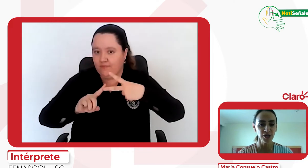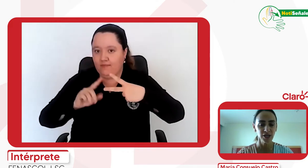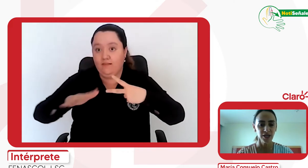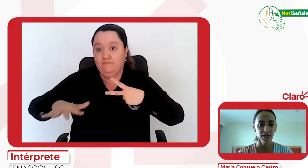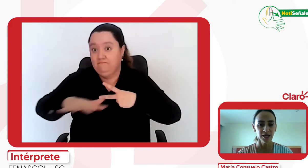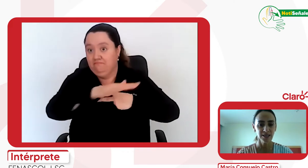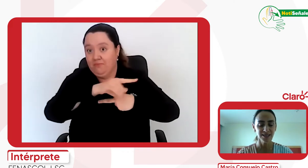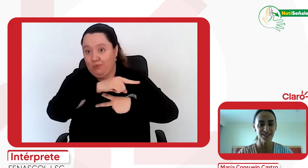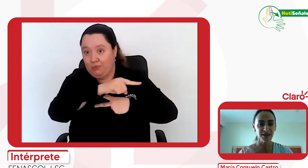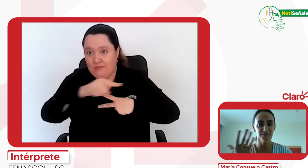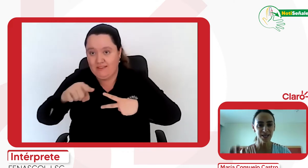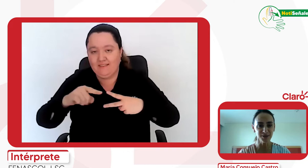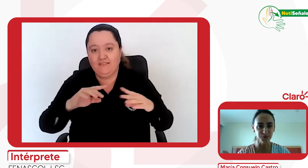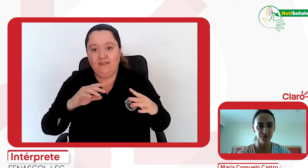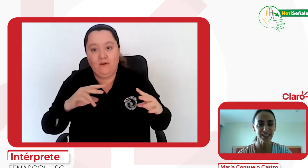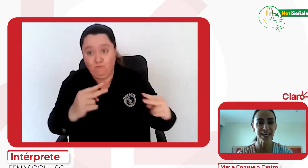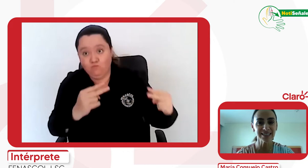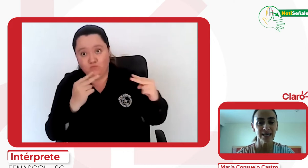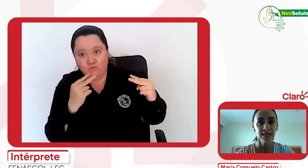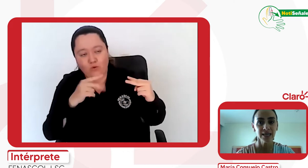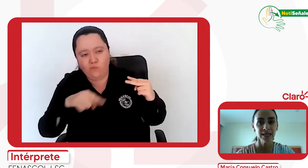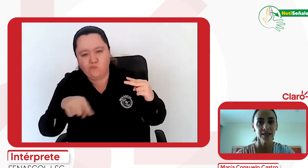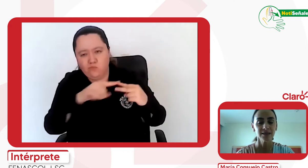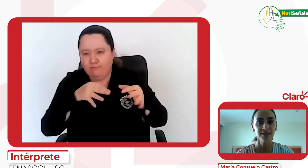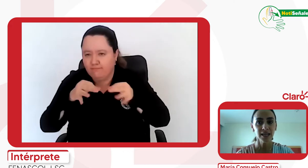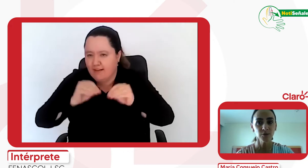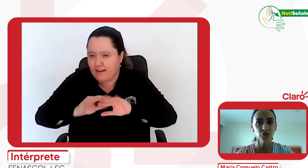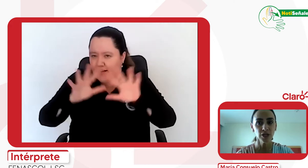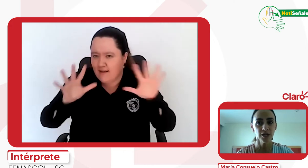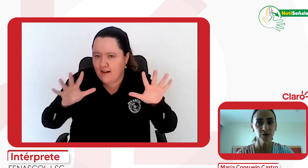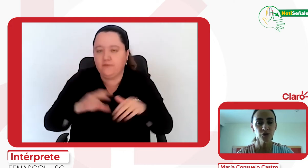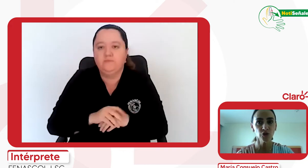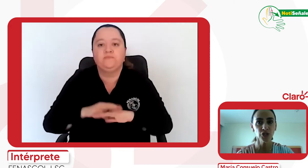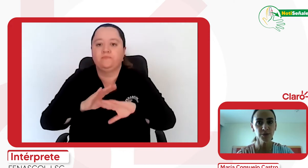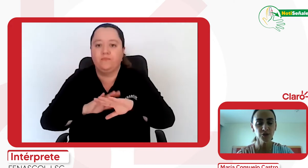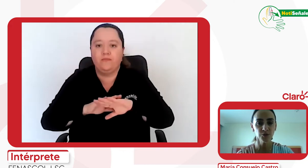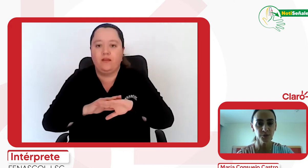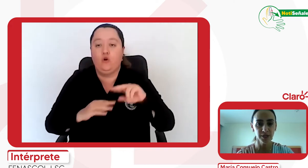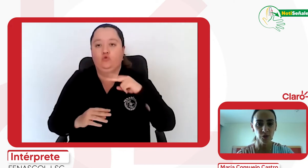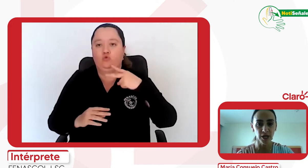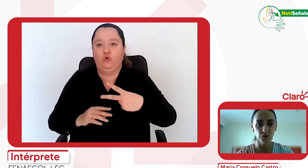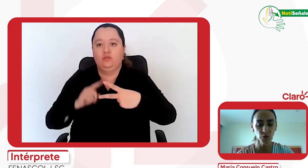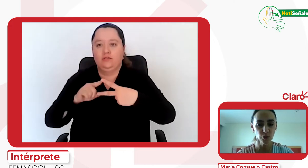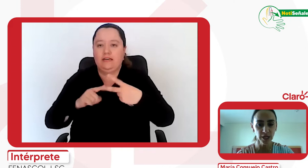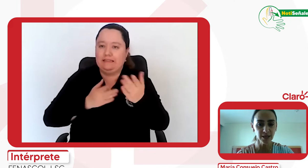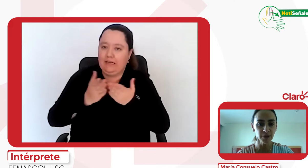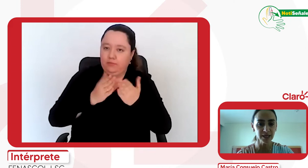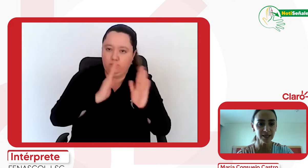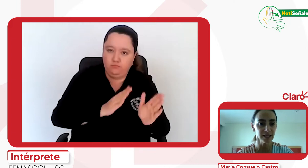están viendo y es, tenemos dos servicios particulares. Uno es el paquete de